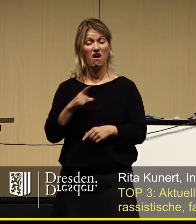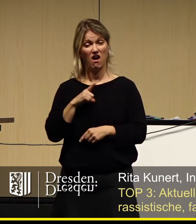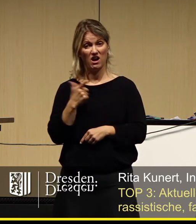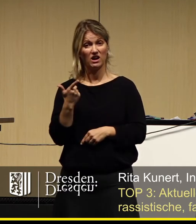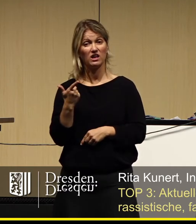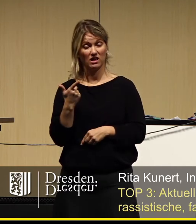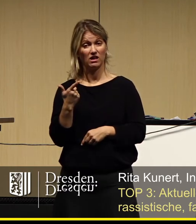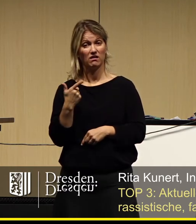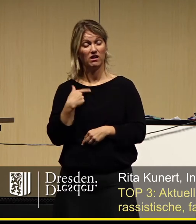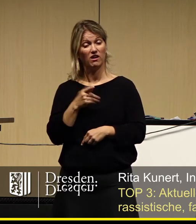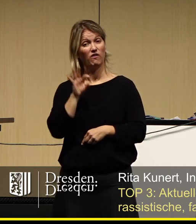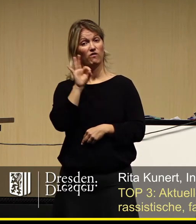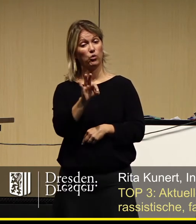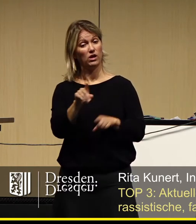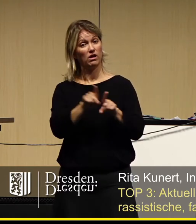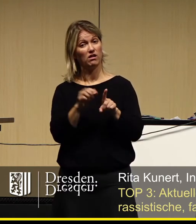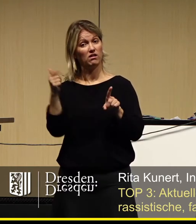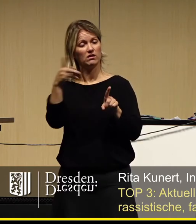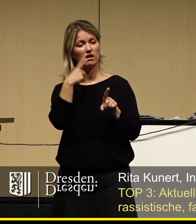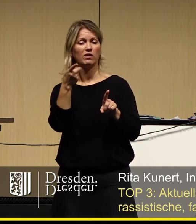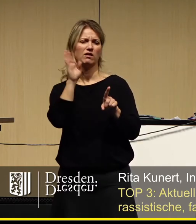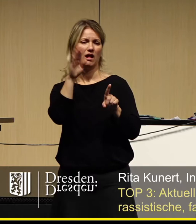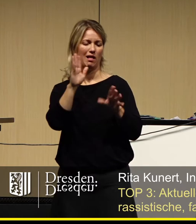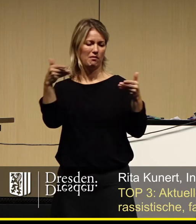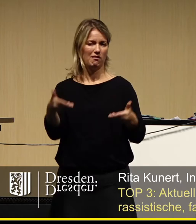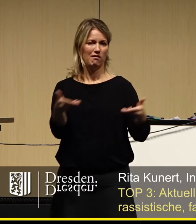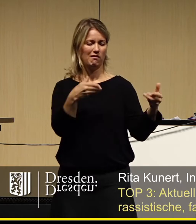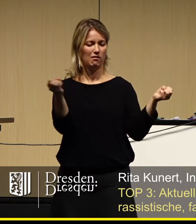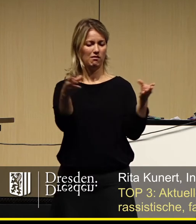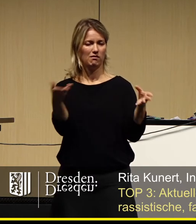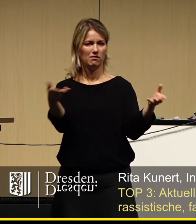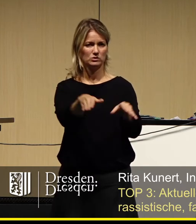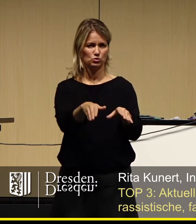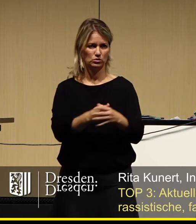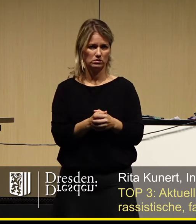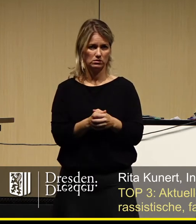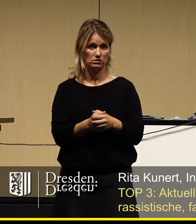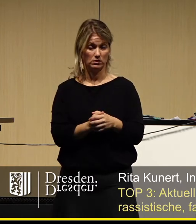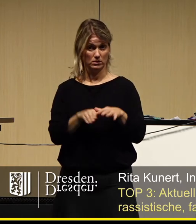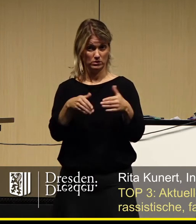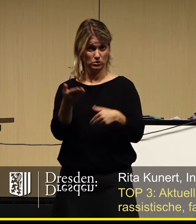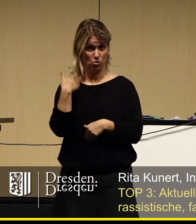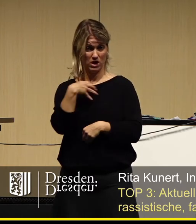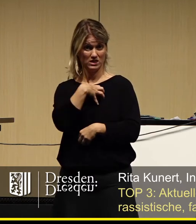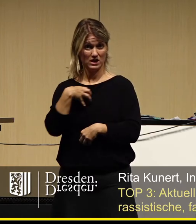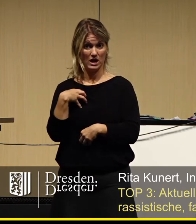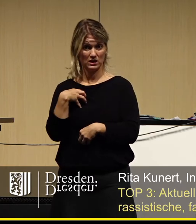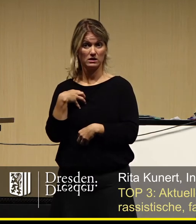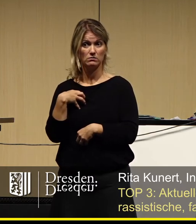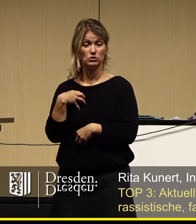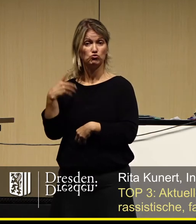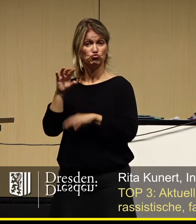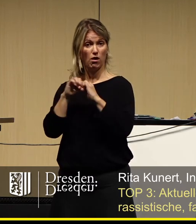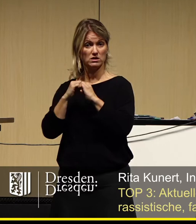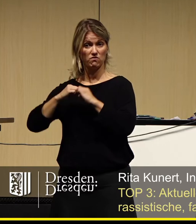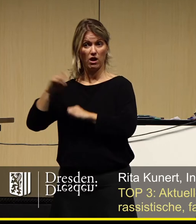in die man sie wirft und zuschüttet. Eine Ankündigung, die offenbar die Staatsanwaltschaft hier in Dresden voll in Ordnung